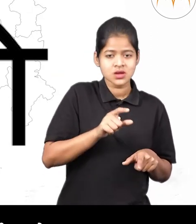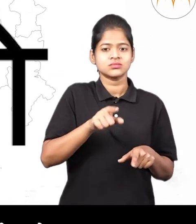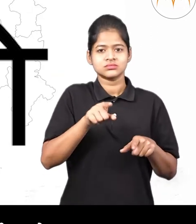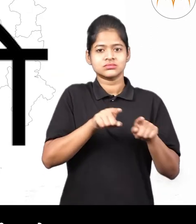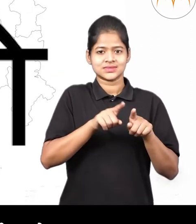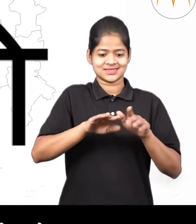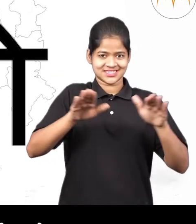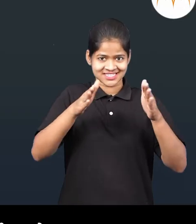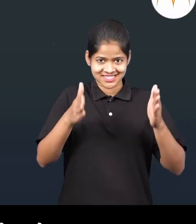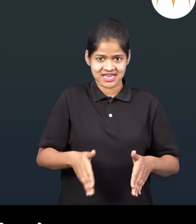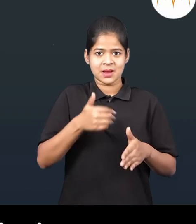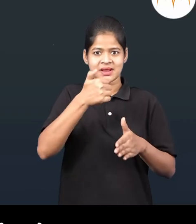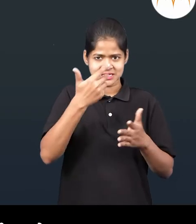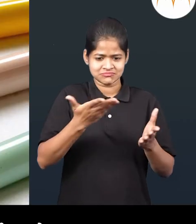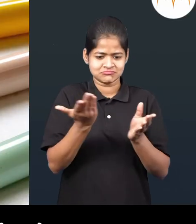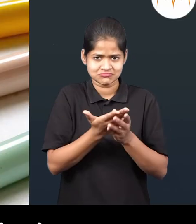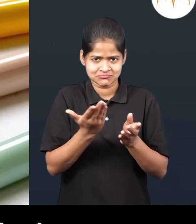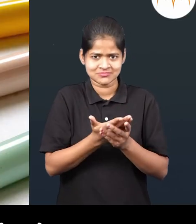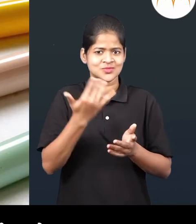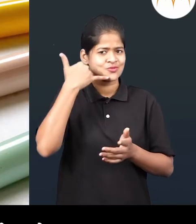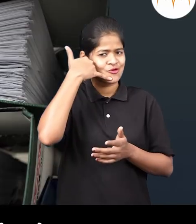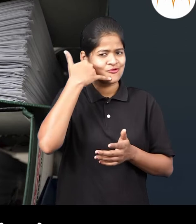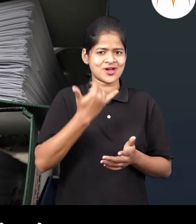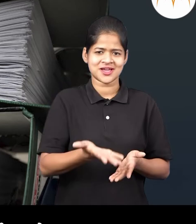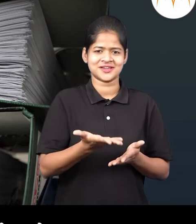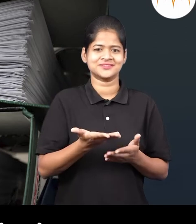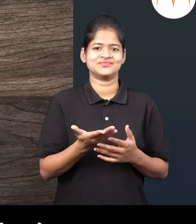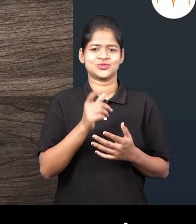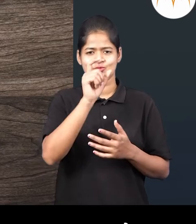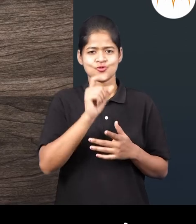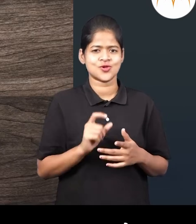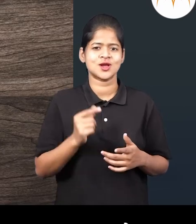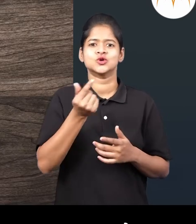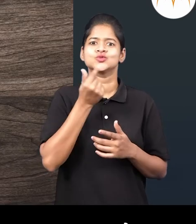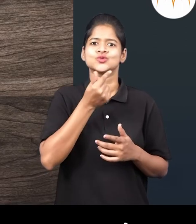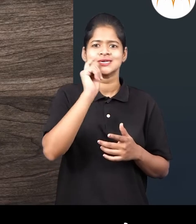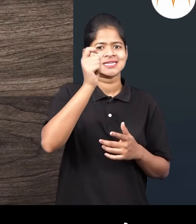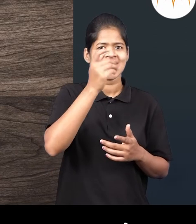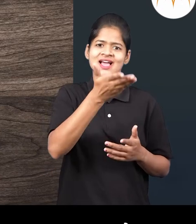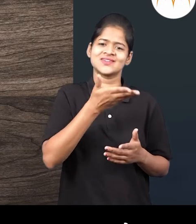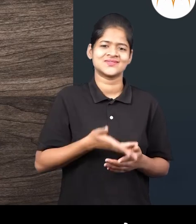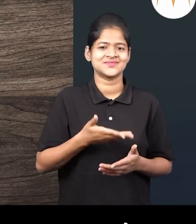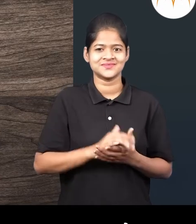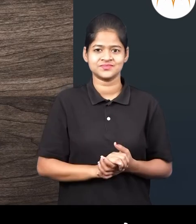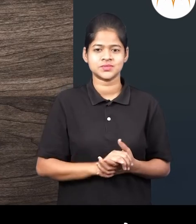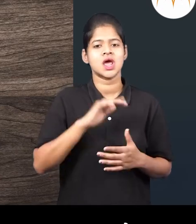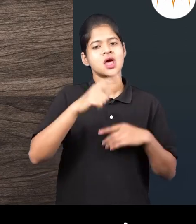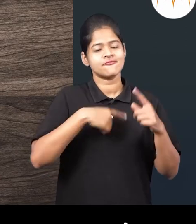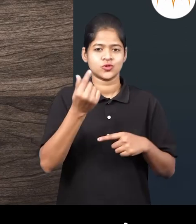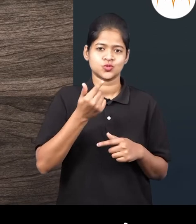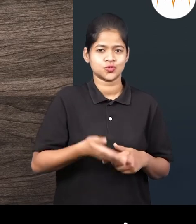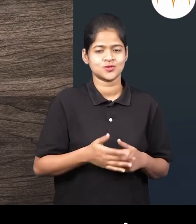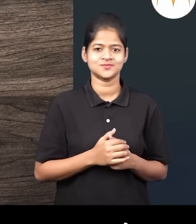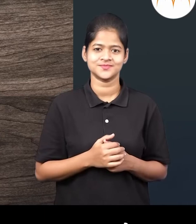उदाहननार्थ टेबल, पेन, फाइल, फोन हे इंग्रजी शब्द आपन रोजचा